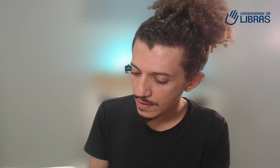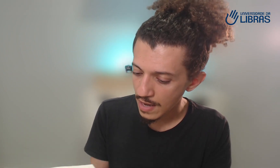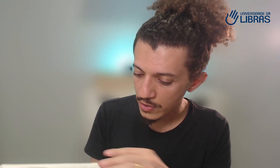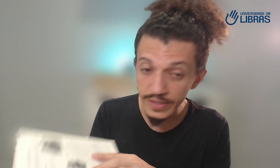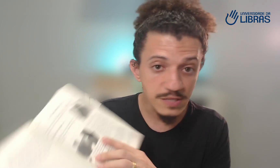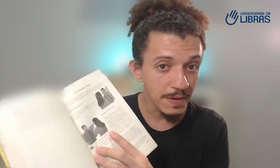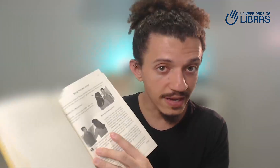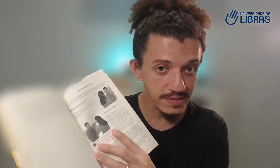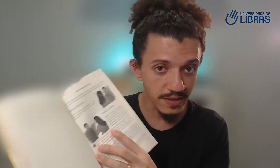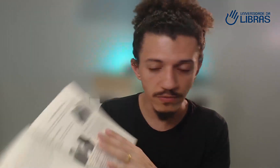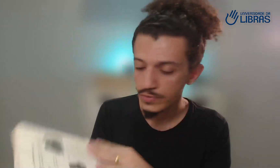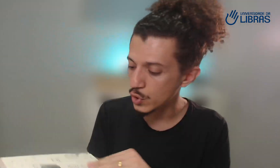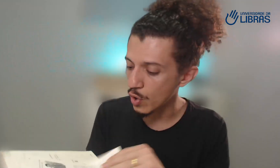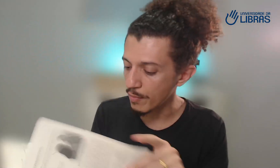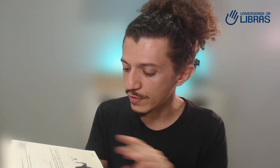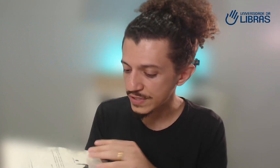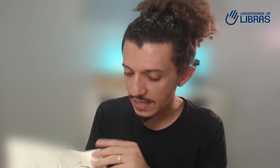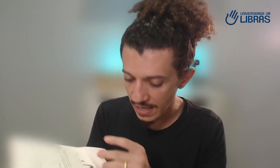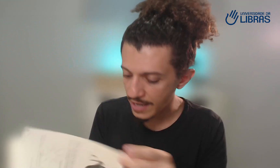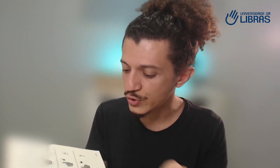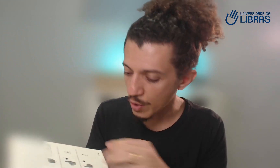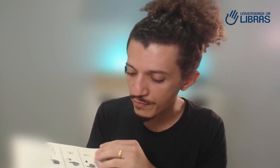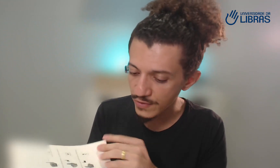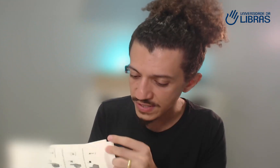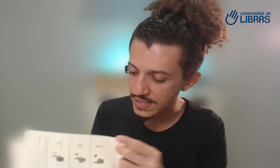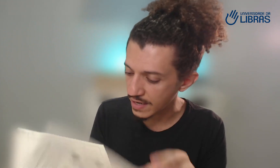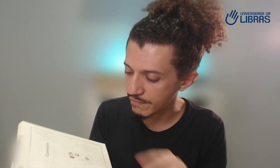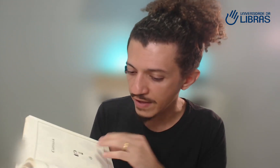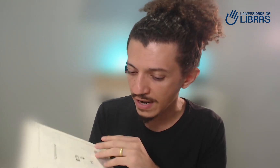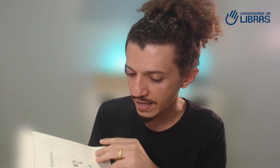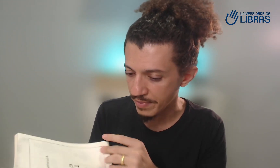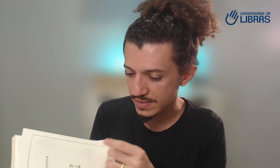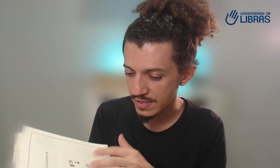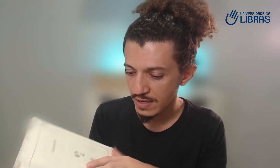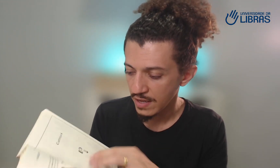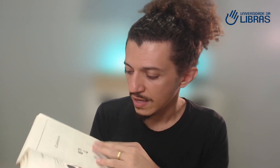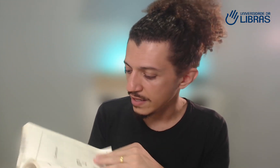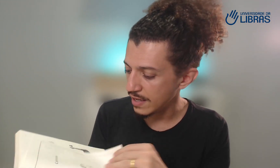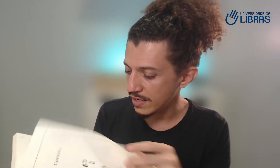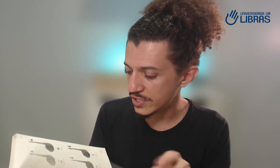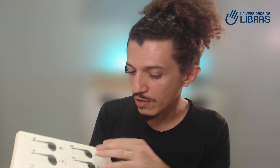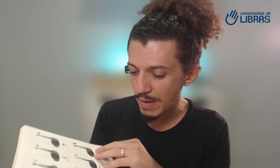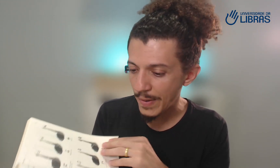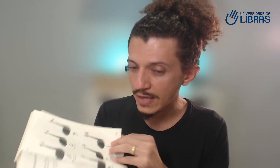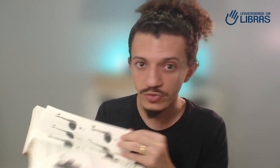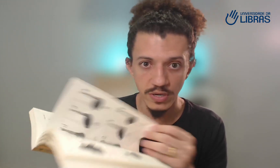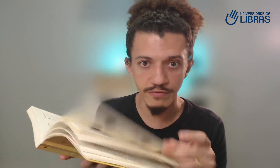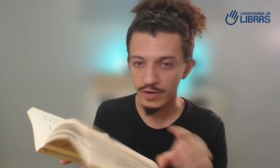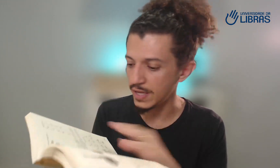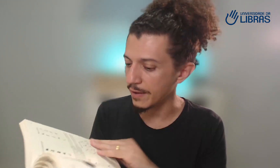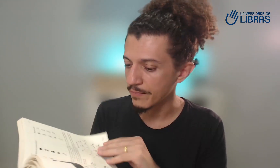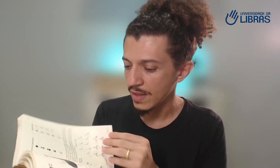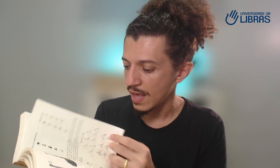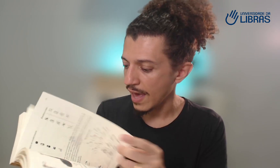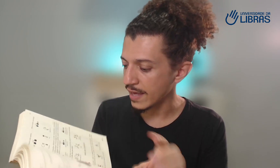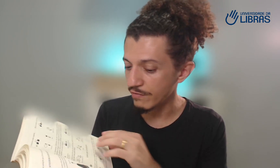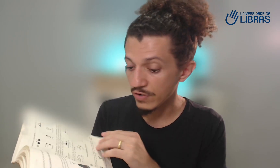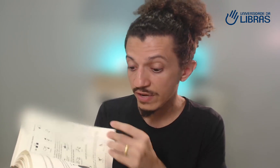toda a explicação de como você lê, de como você escrever a Libras. E chega uma parte do livro aqui em que você